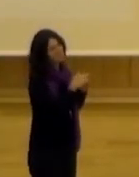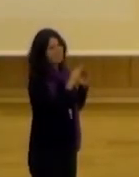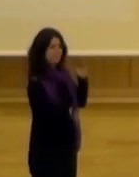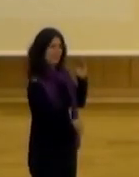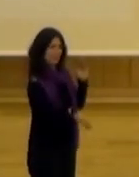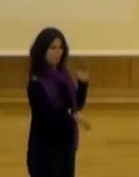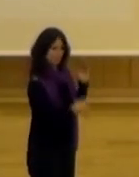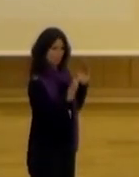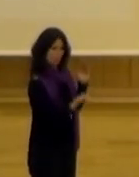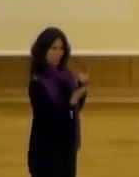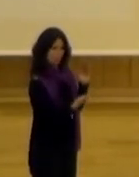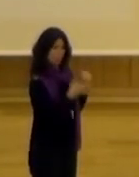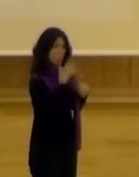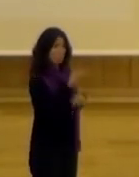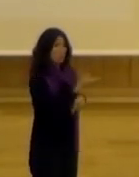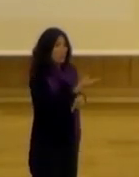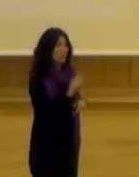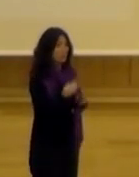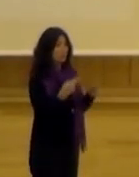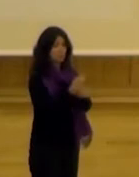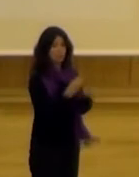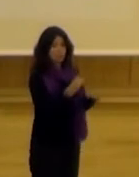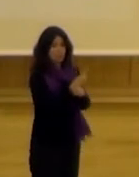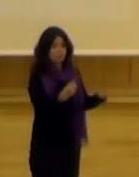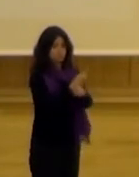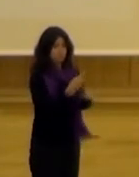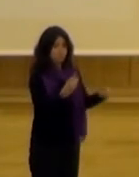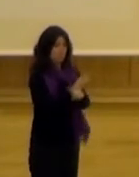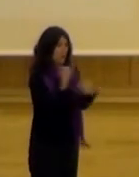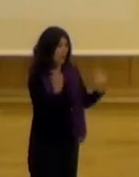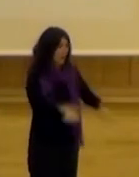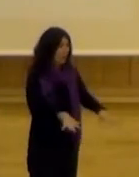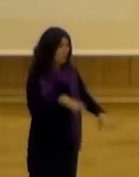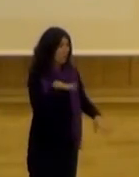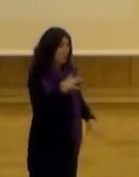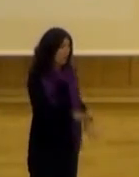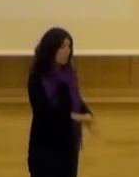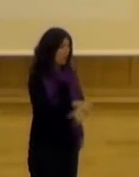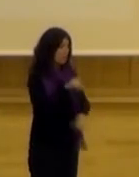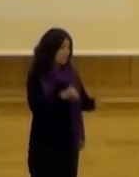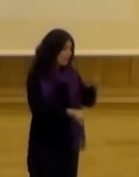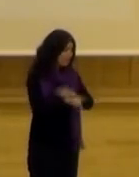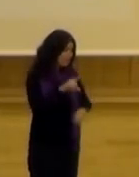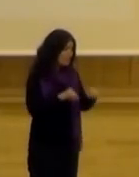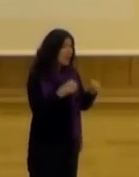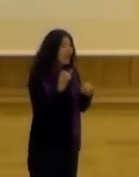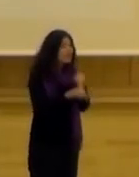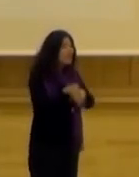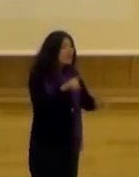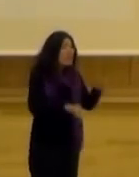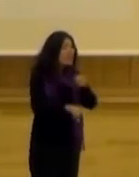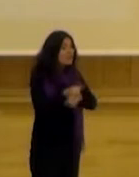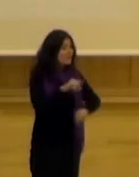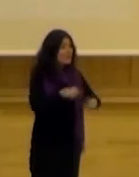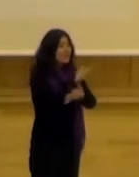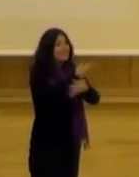importante en la ecuación digamos porque el político va bien y cambia aunque tenga capacidad de decisión decide las grandes